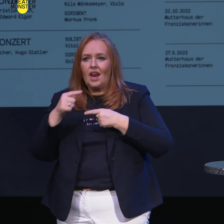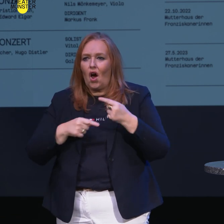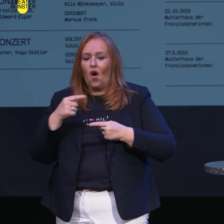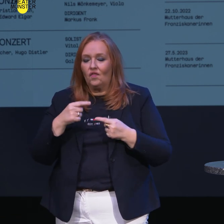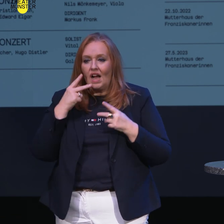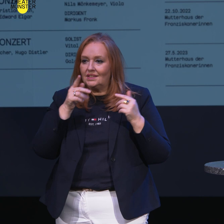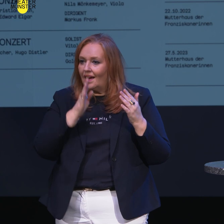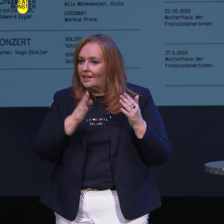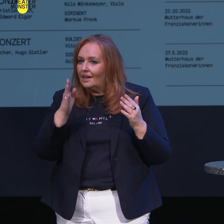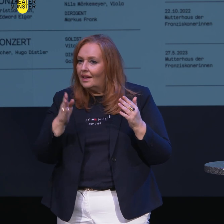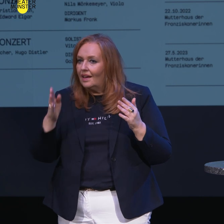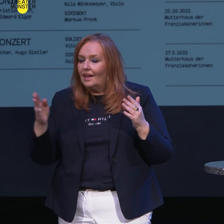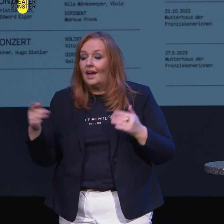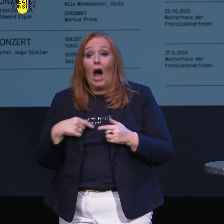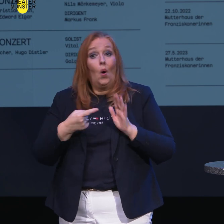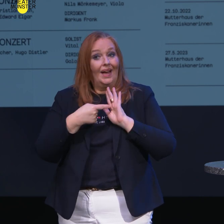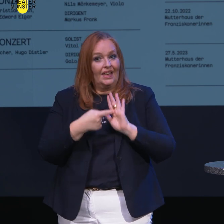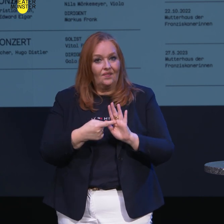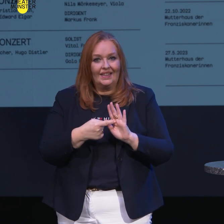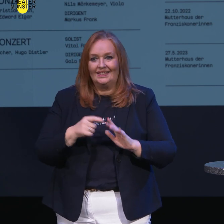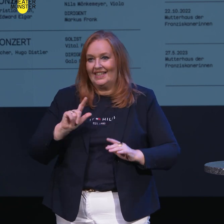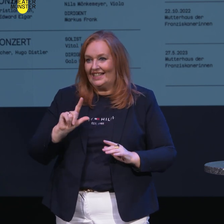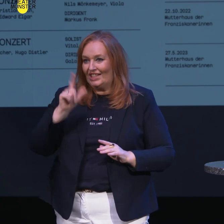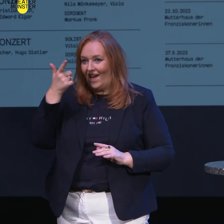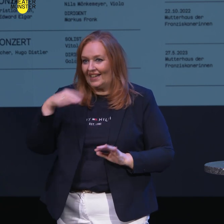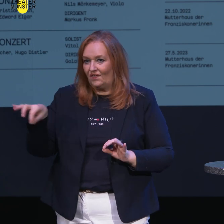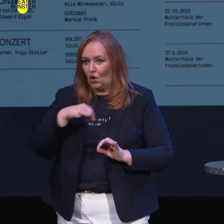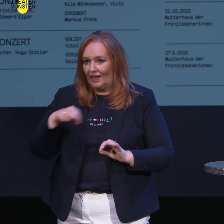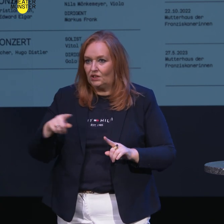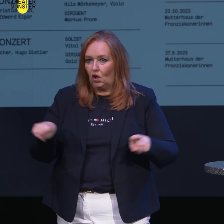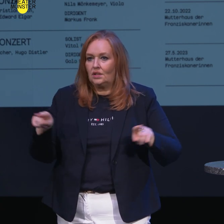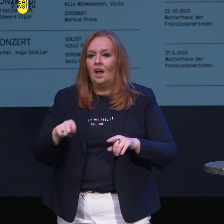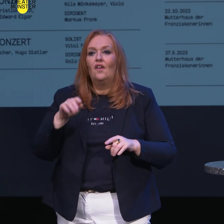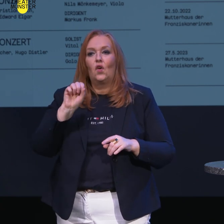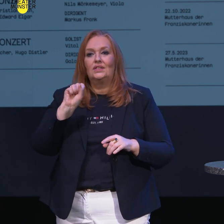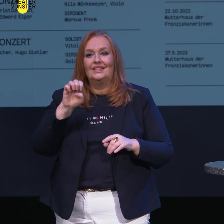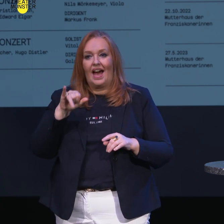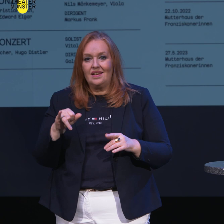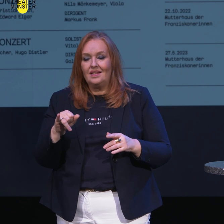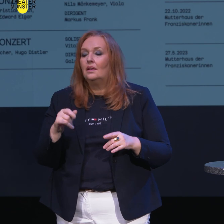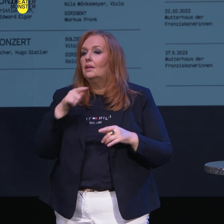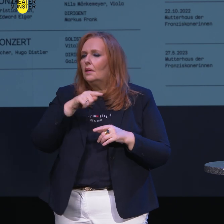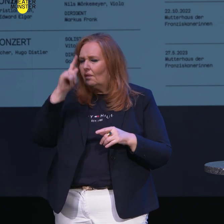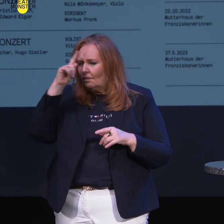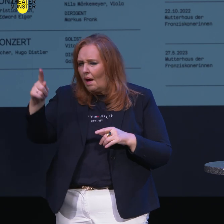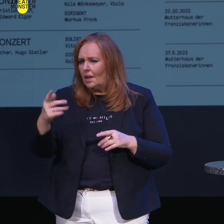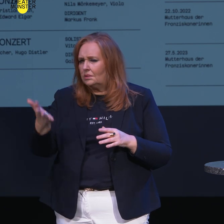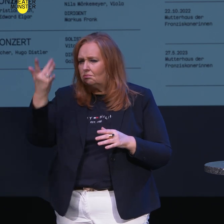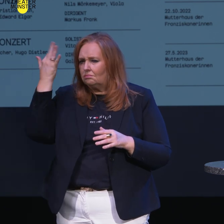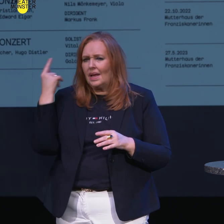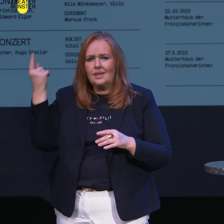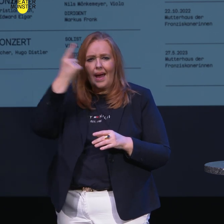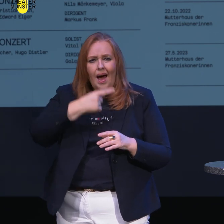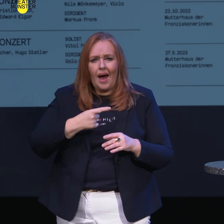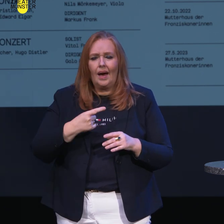Spielzeit finden. Ich darf hinweisen auf das zweite Violinkonzert von Fasil Say. Sie erinnern sich vielleicht, wir haben vor einigen Jahren